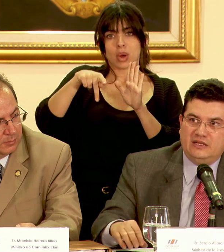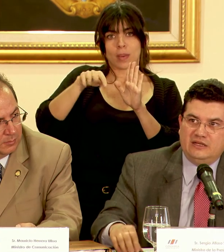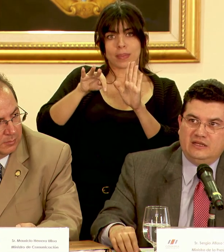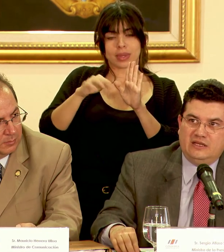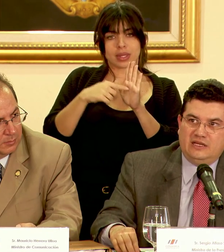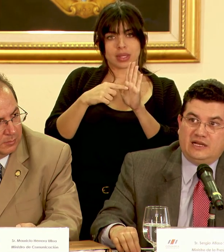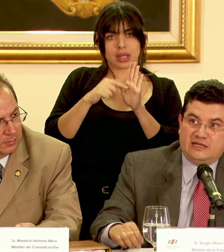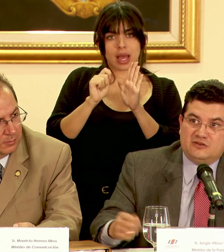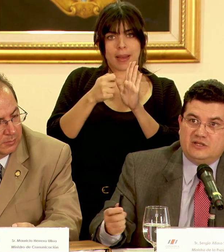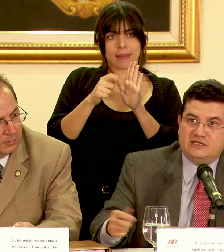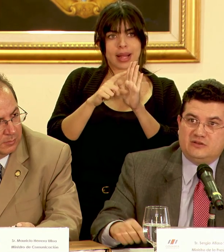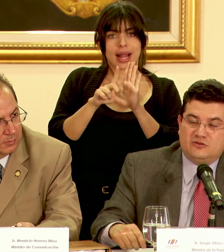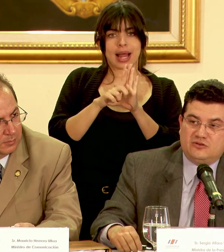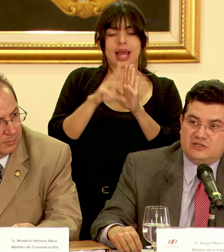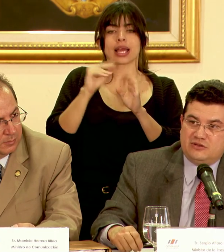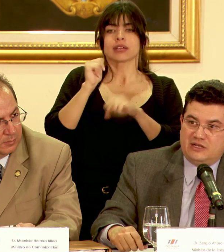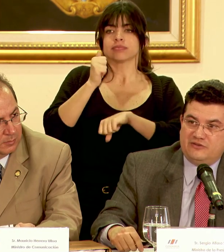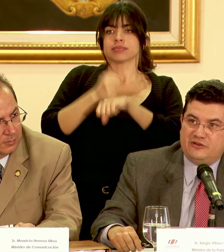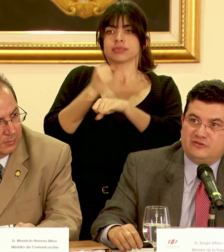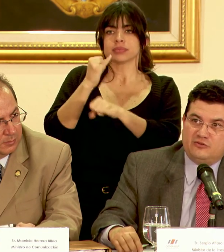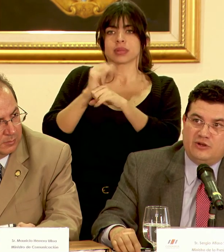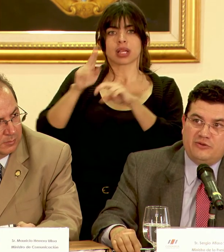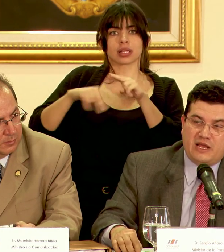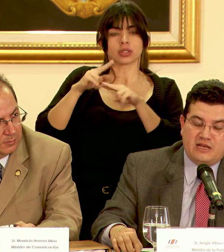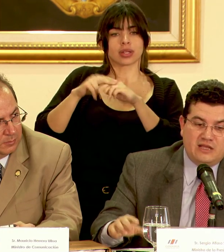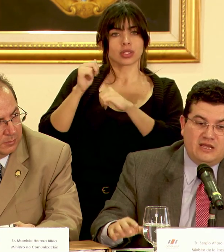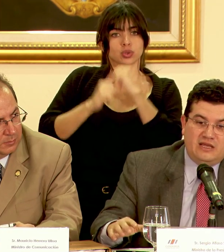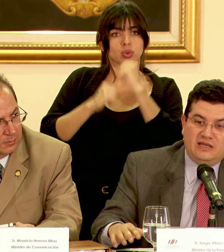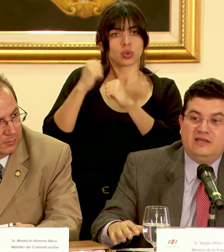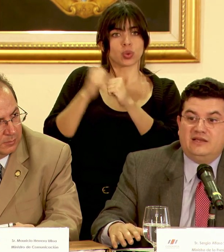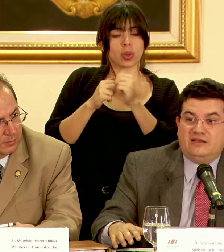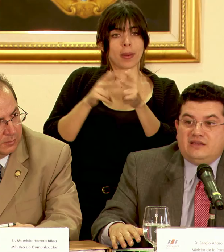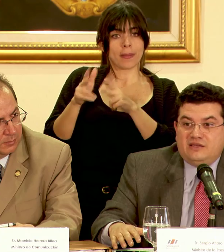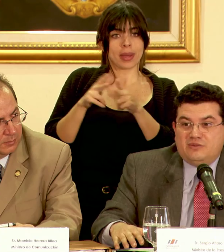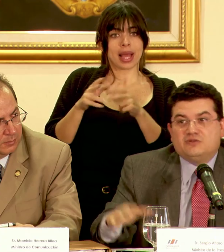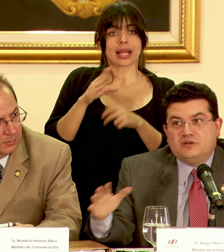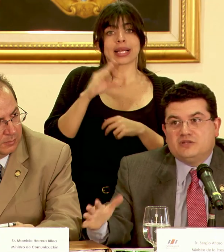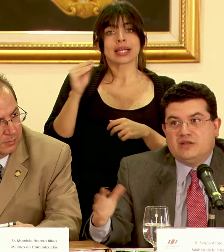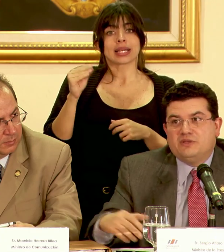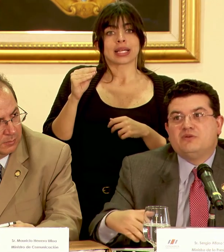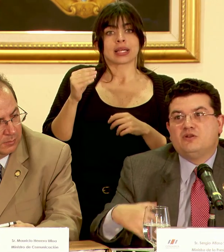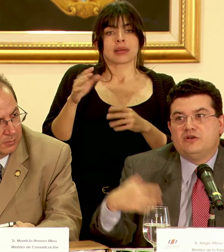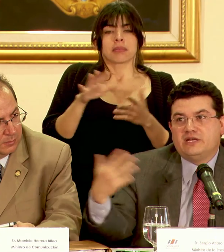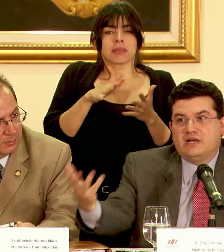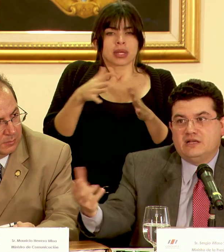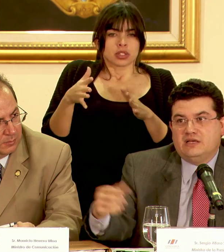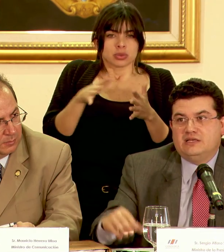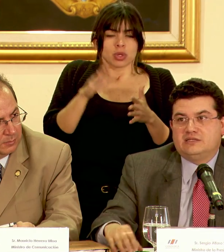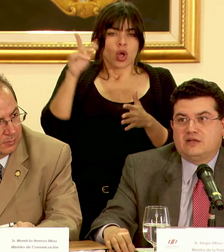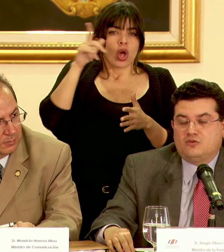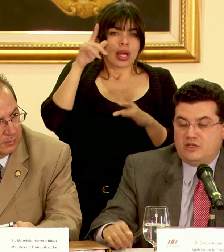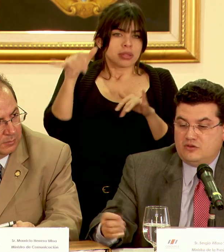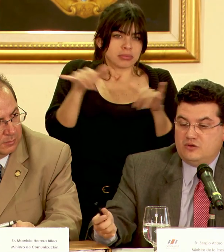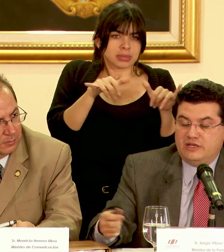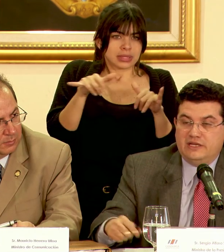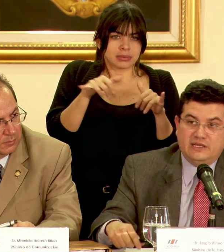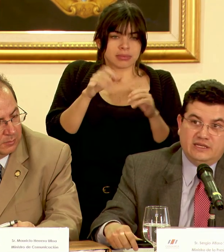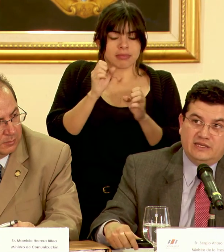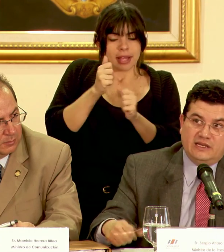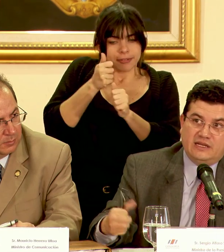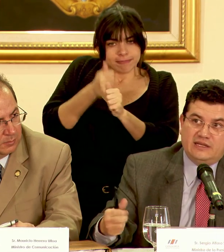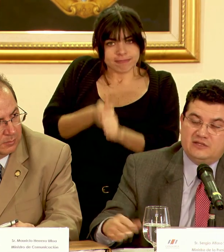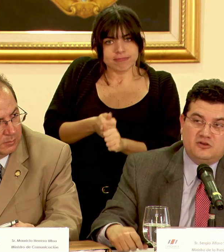la creación del Instituto Nacional de Infraestructura Vial y más o menos en la misma lógica está actuando